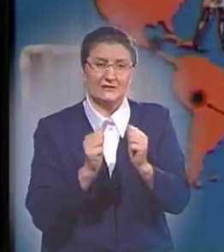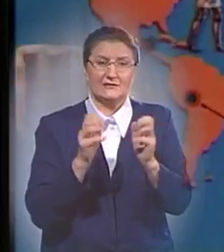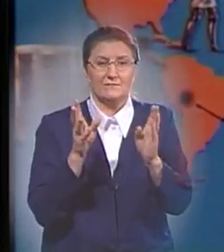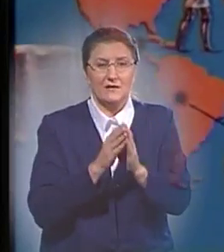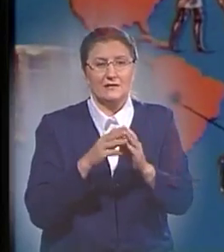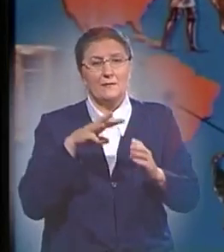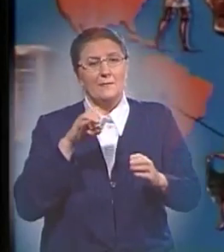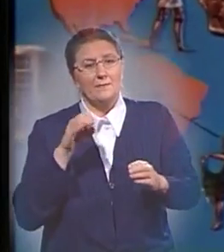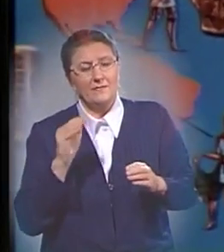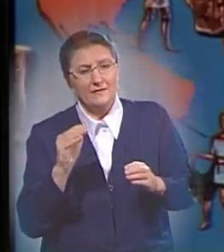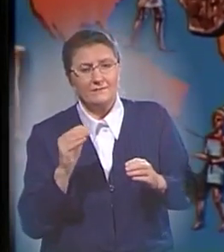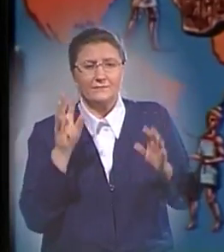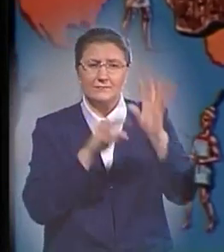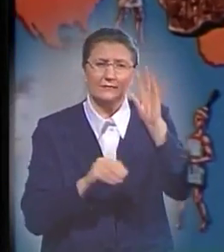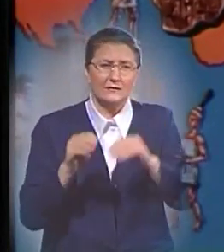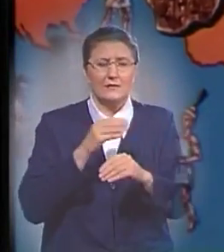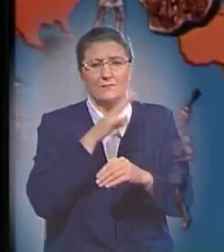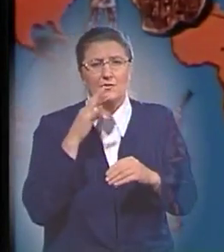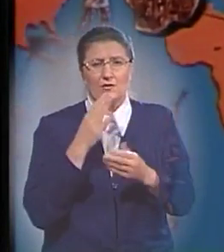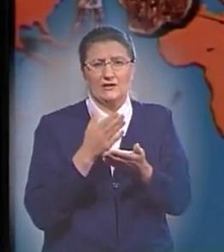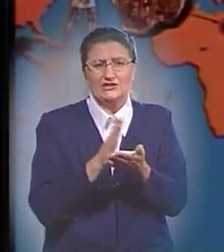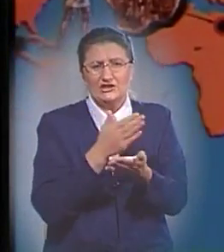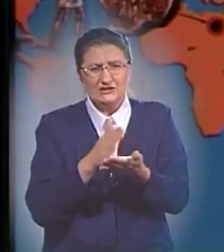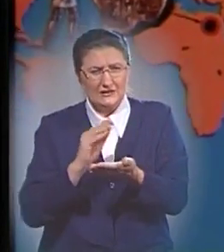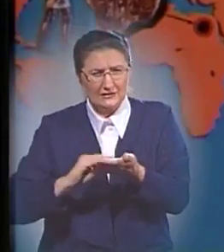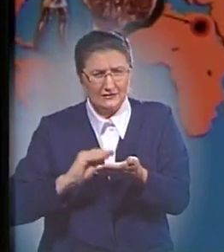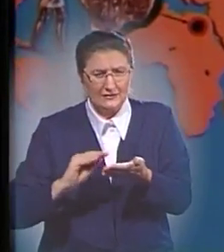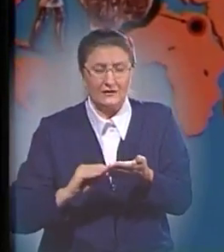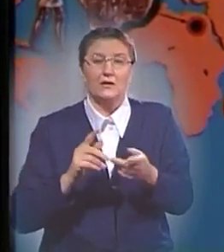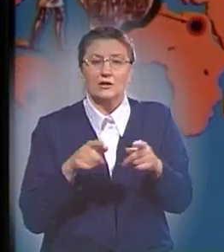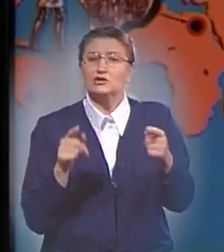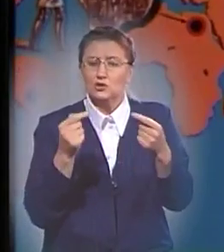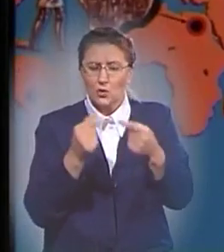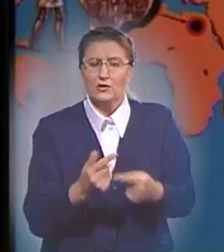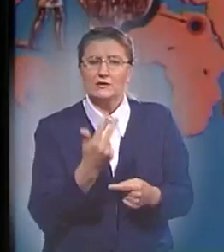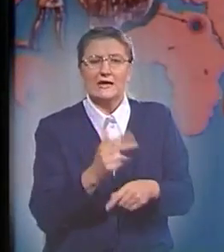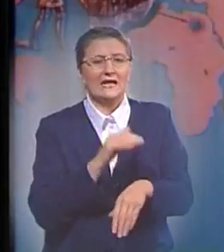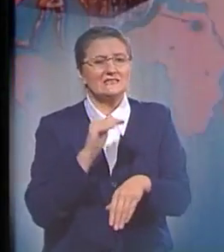мифами и содержат различные детали, они, однако, сходятся в трех основных моментах.